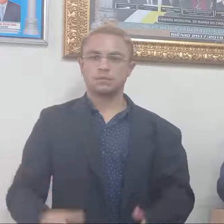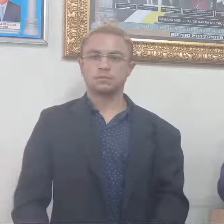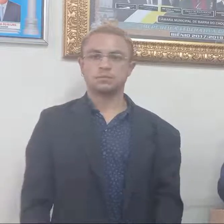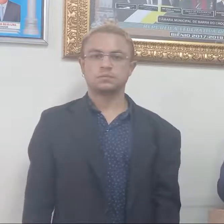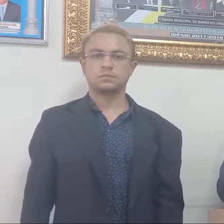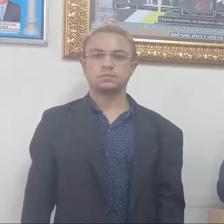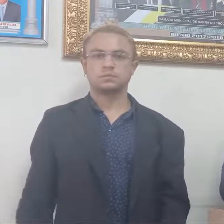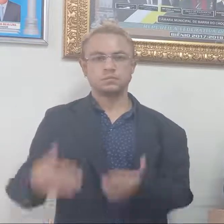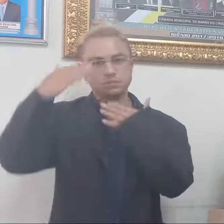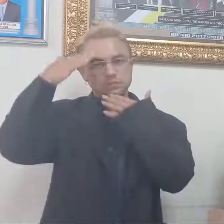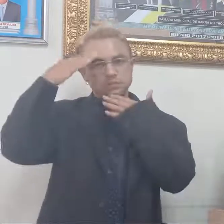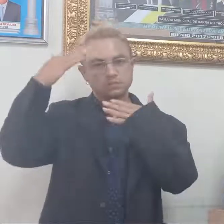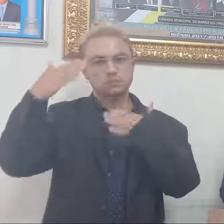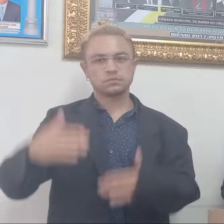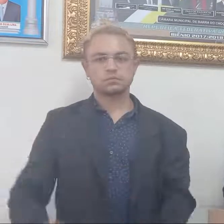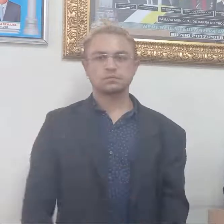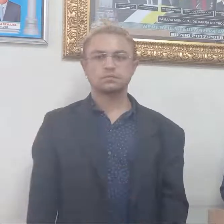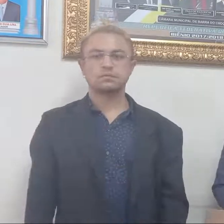Muito obrigado.